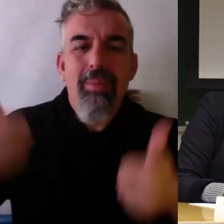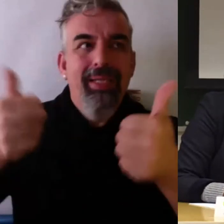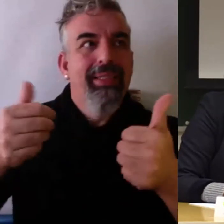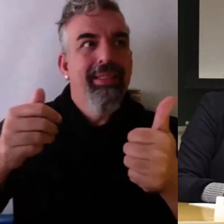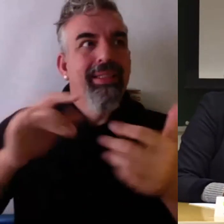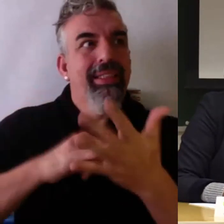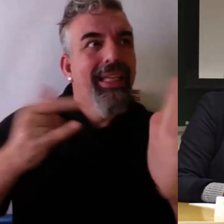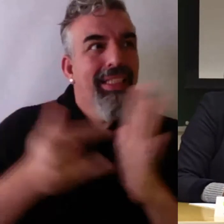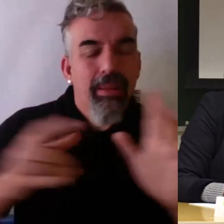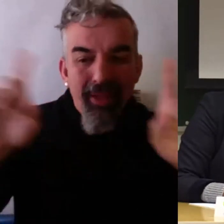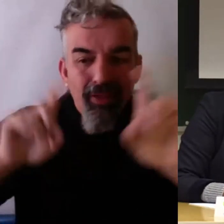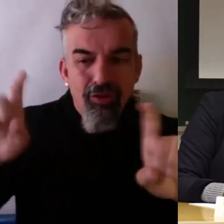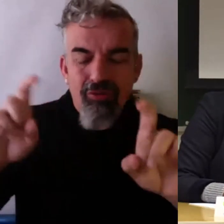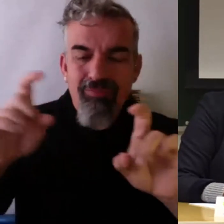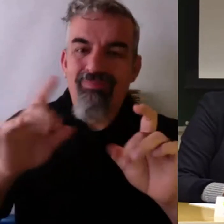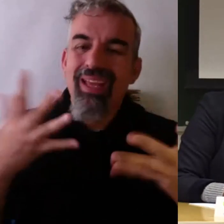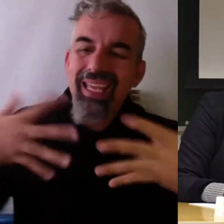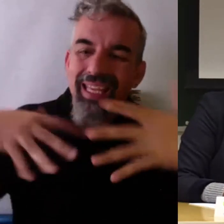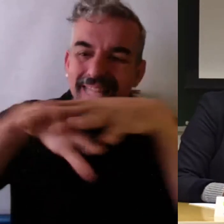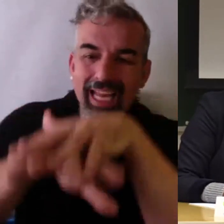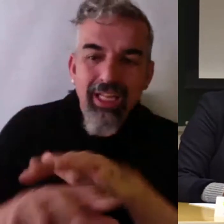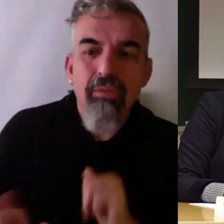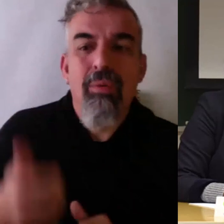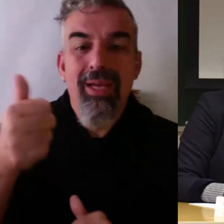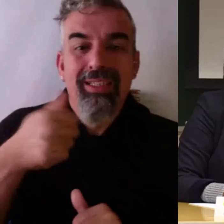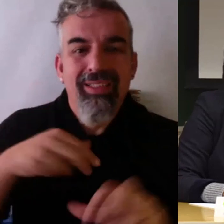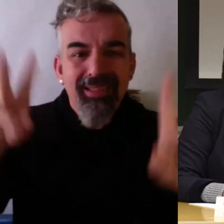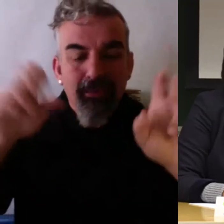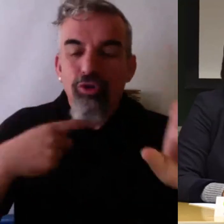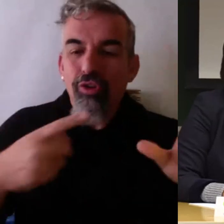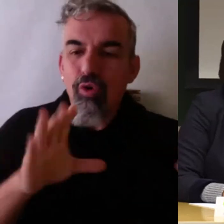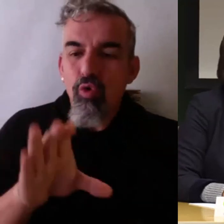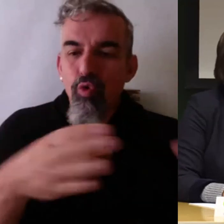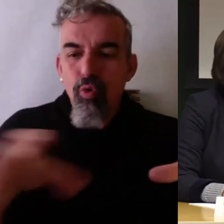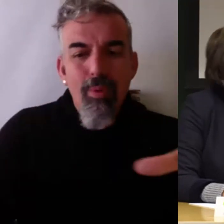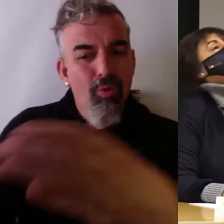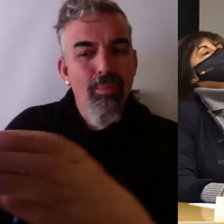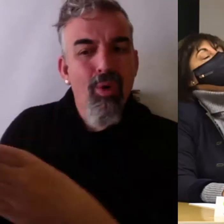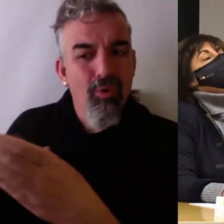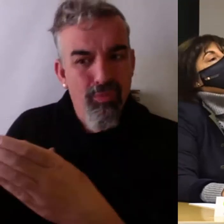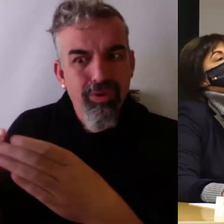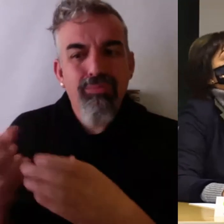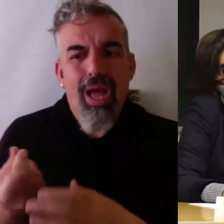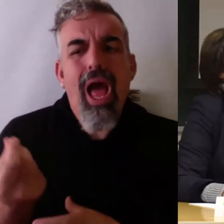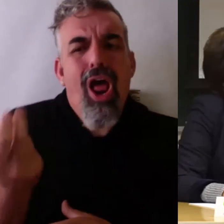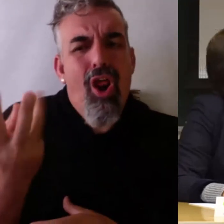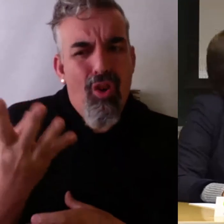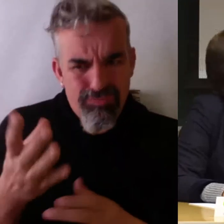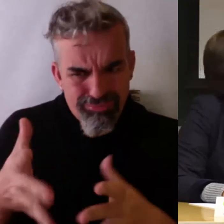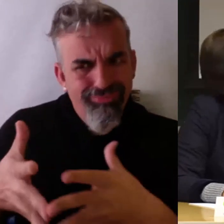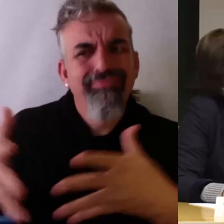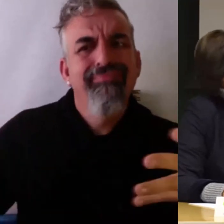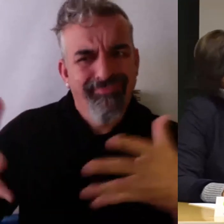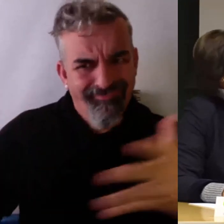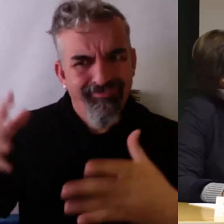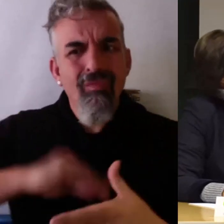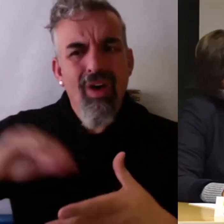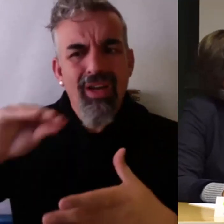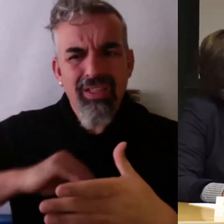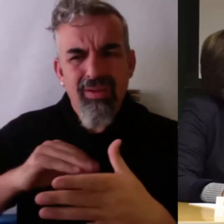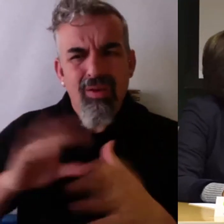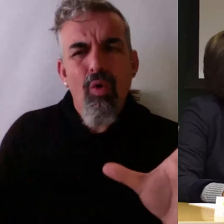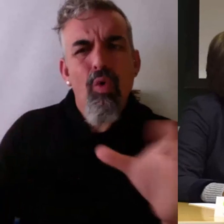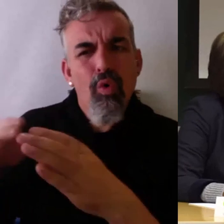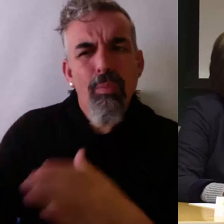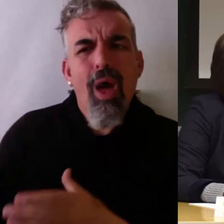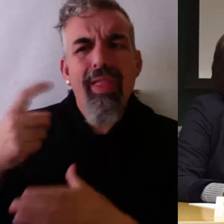interactivo, etcétera, etcétera. En realidad me refería a los grupos, al tamaño de los grupos. Me refería a que tenemos grupos muy grandes. Yo tengo la suerte